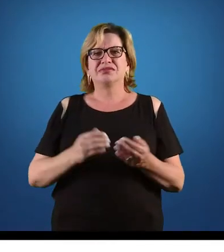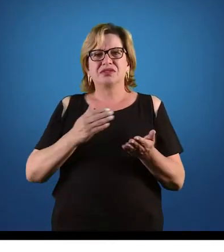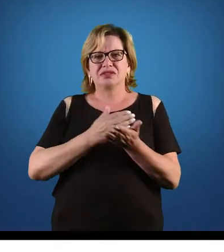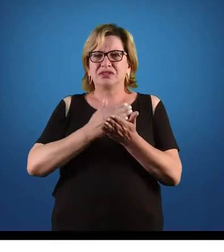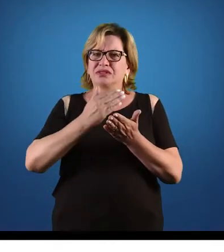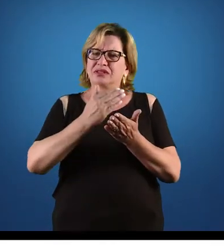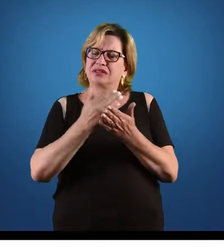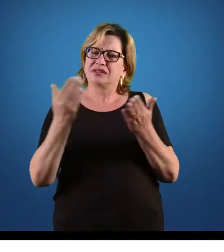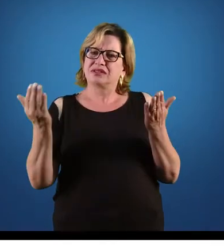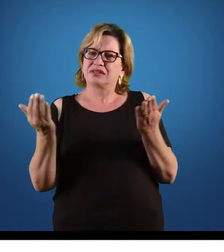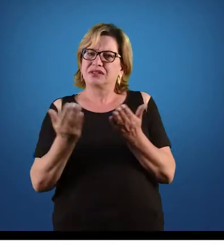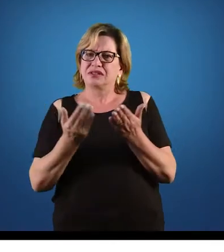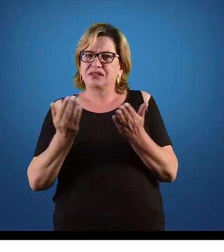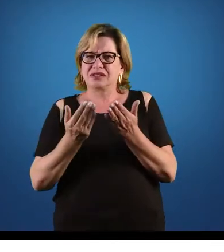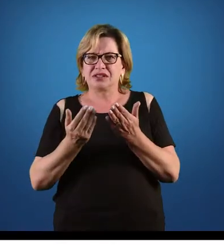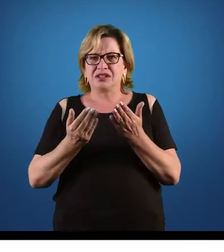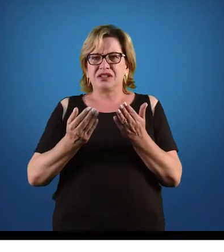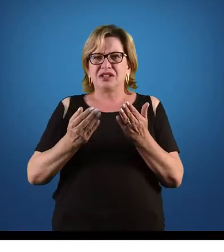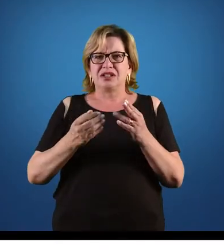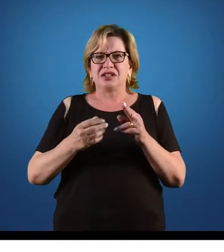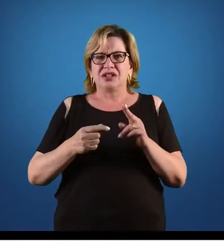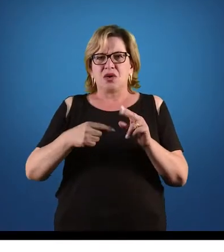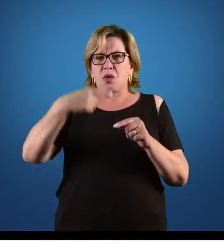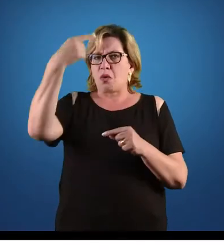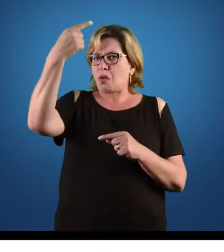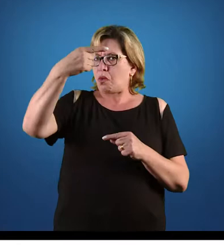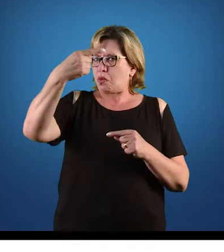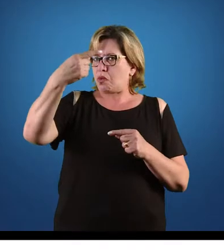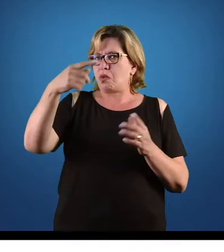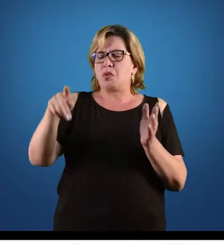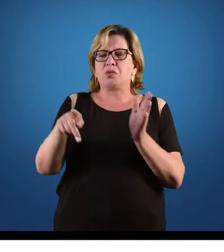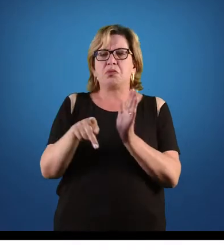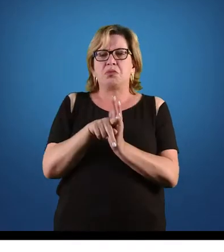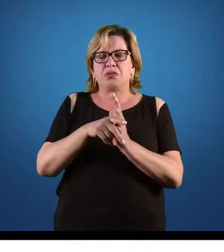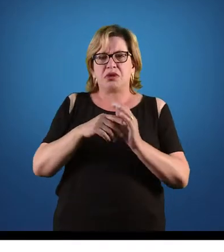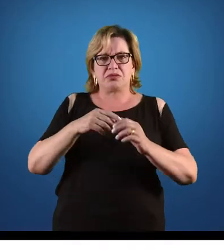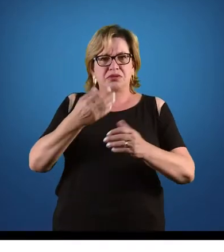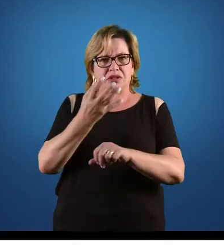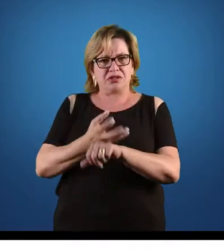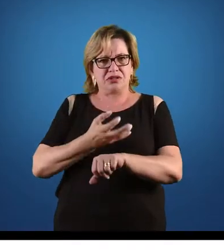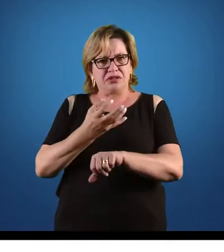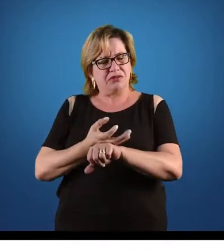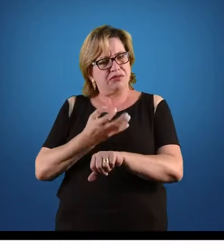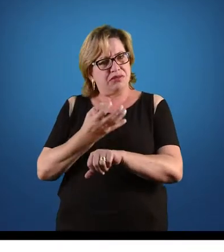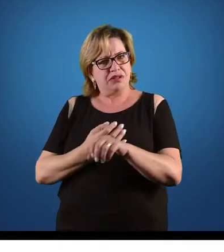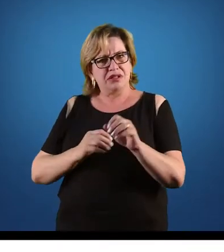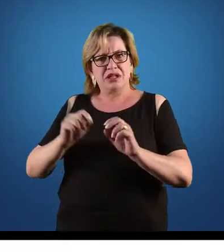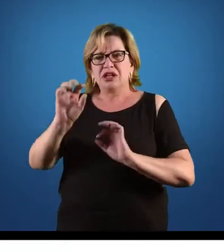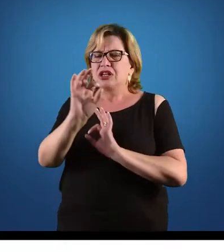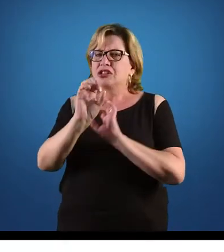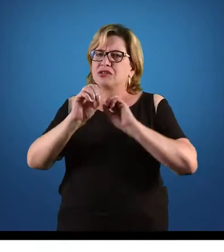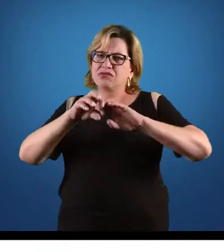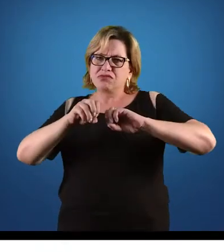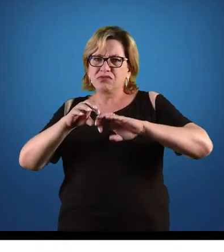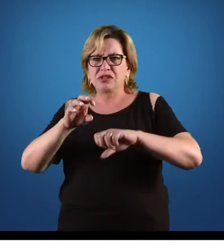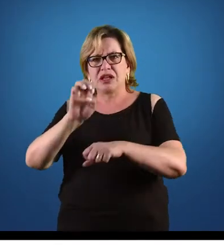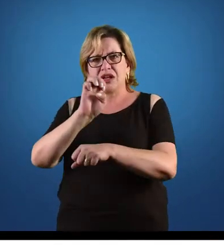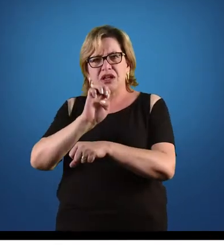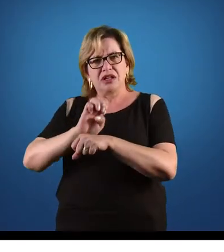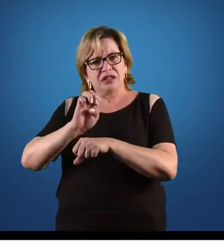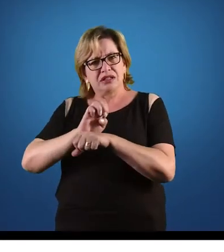iniciamos então o capítulo 1 da disciplina de gestão da regulação que trata do Estado e